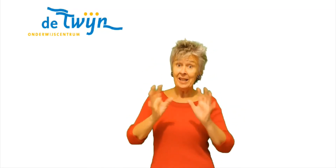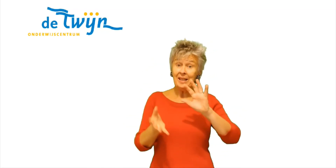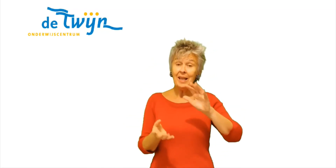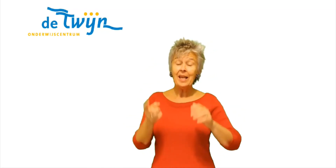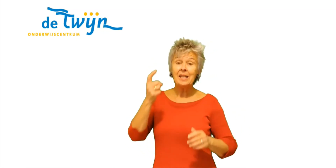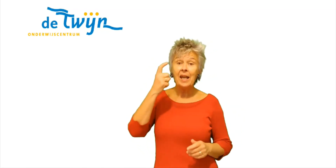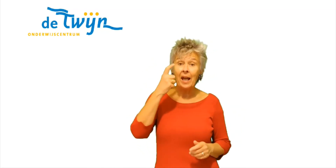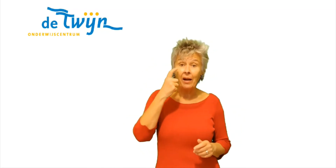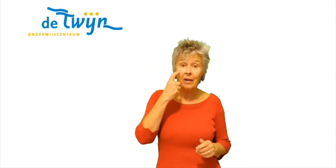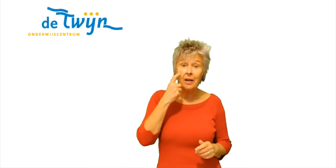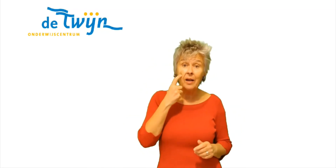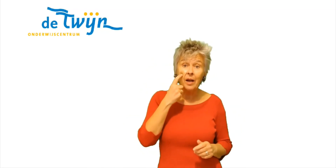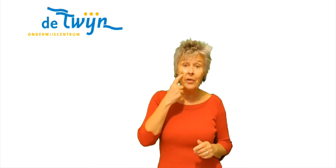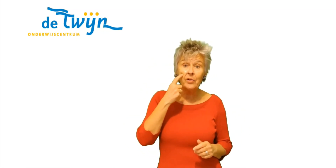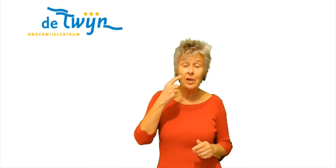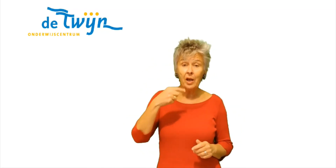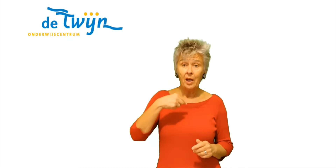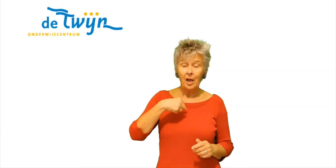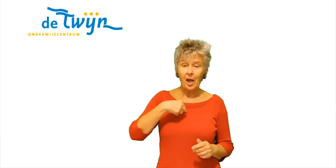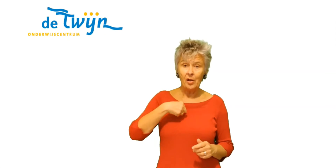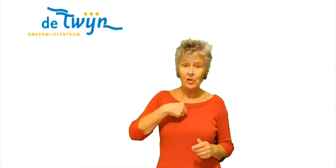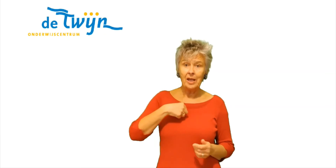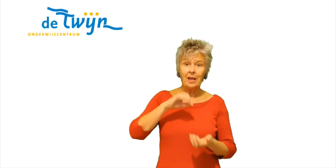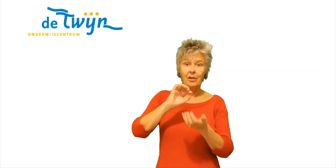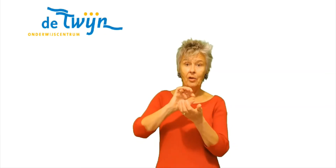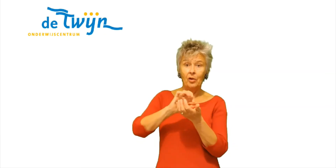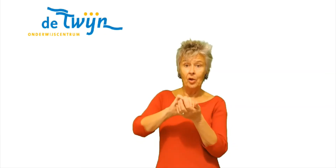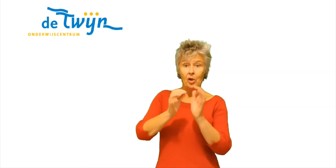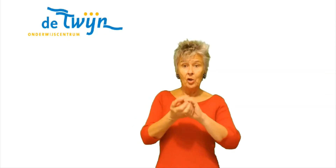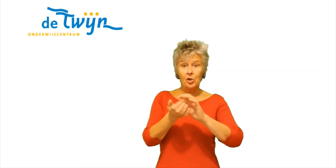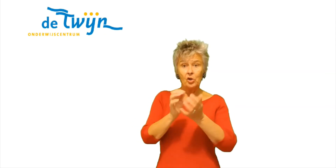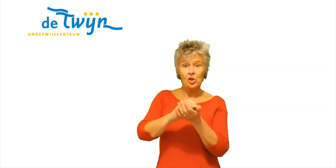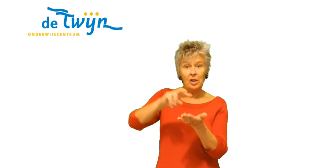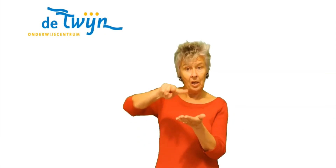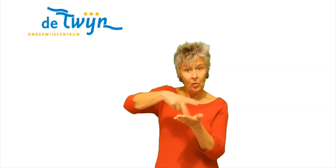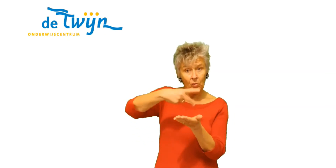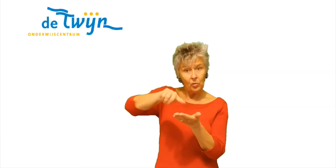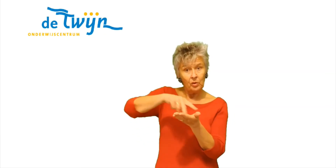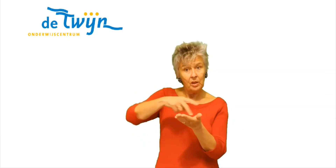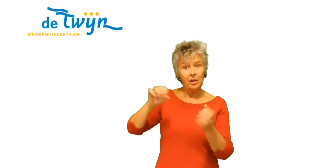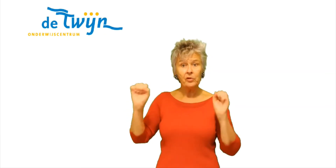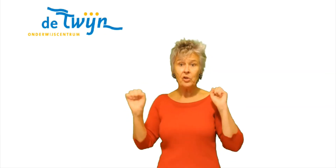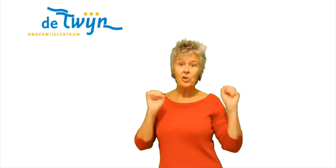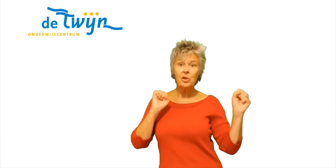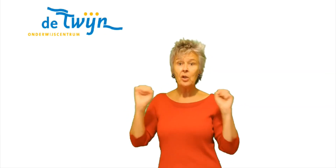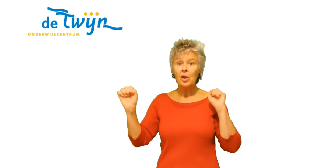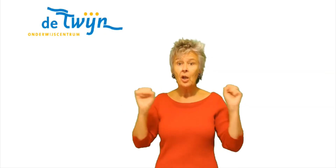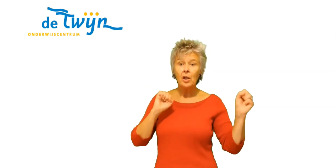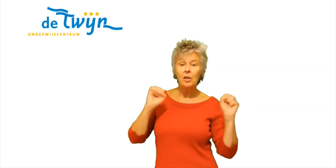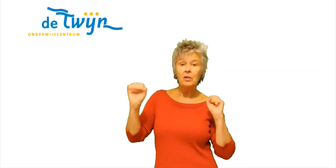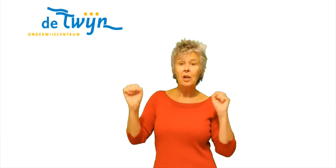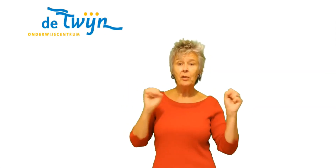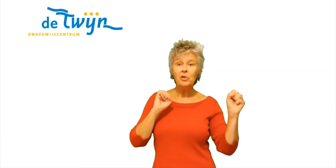is er een kans Als ik de sneeuw dans Dans